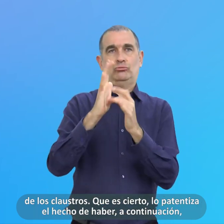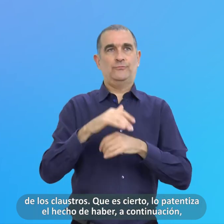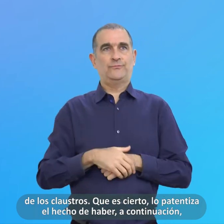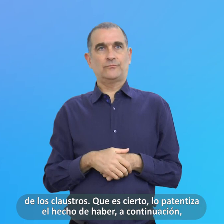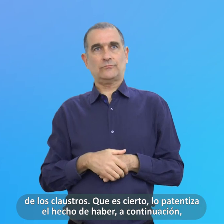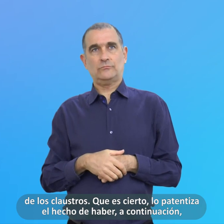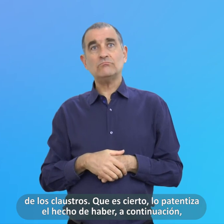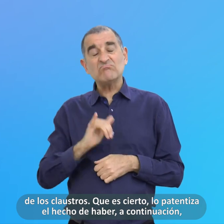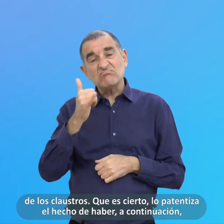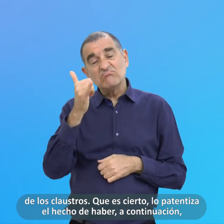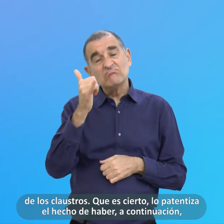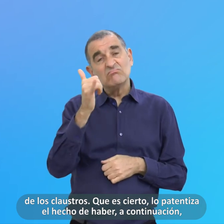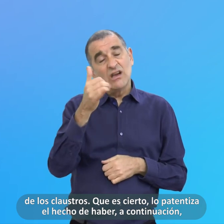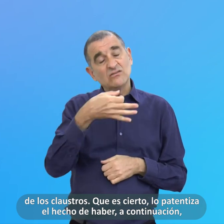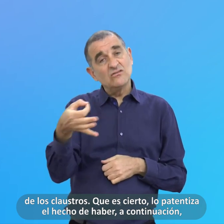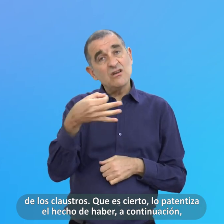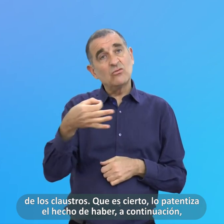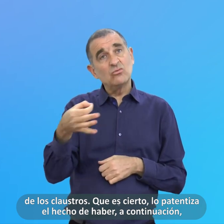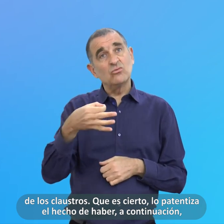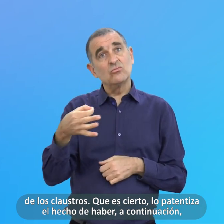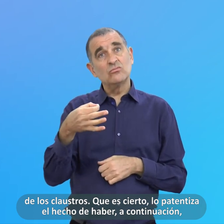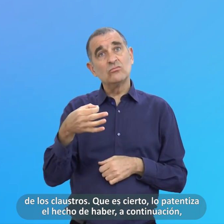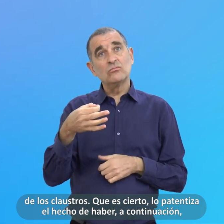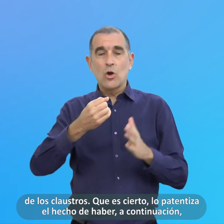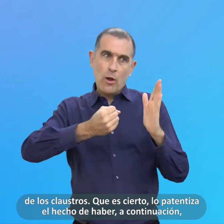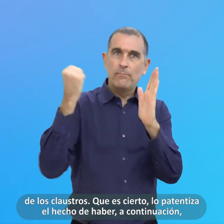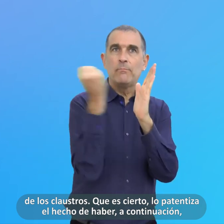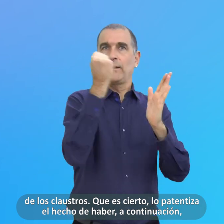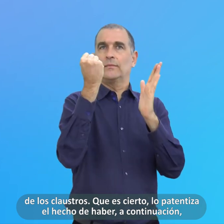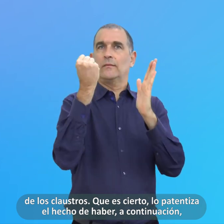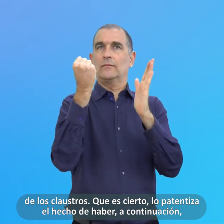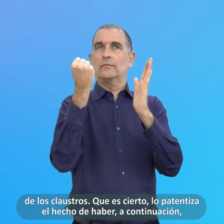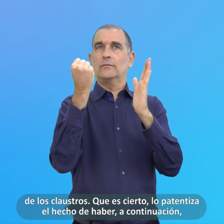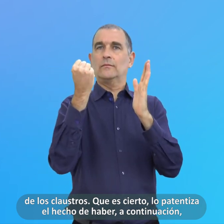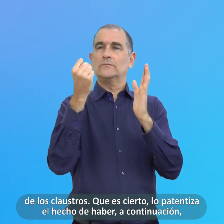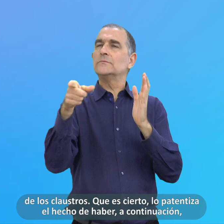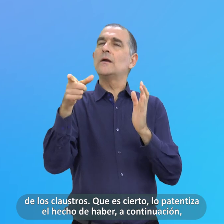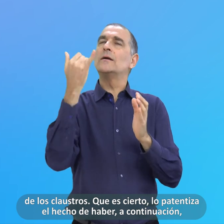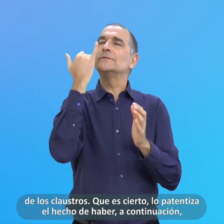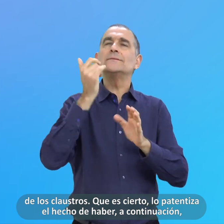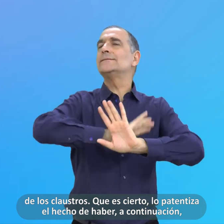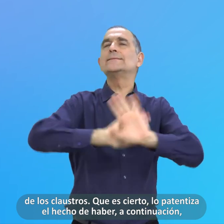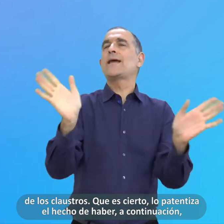Claustros Que Que Que es Cierto La Patentiza El Hecho De Haber A